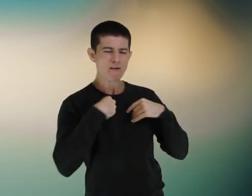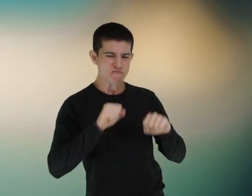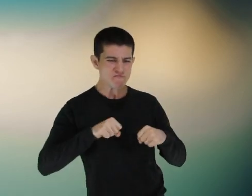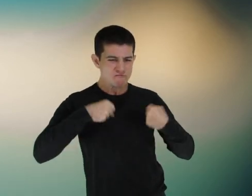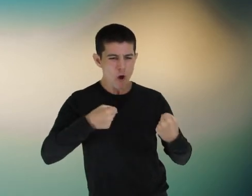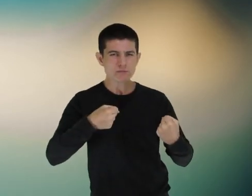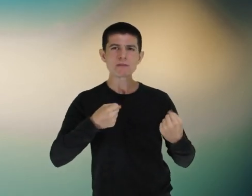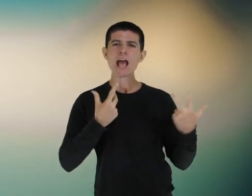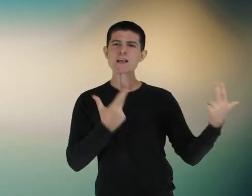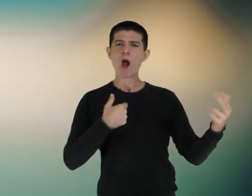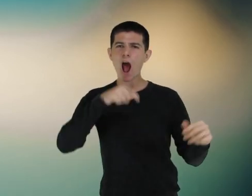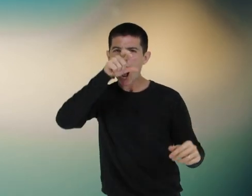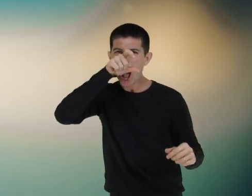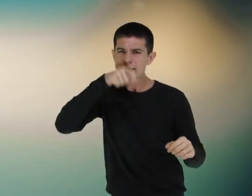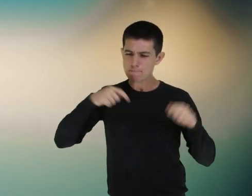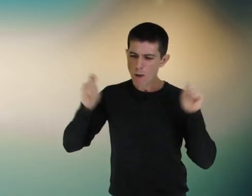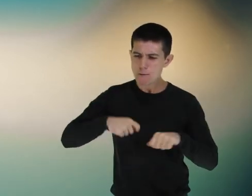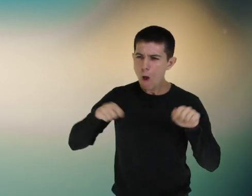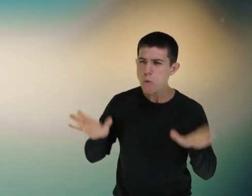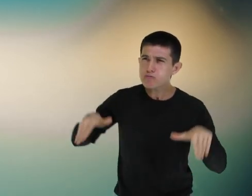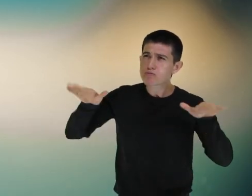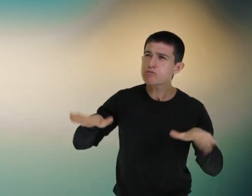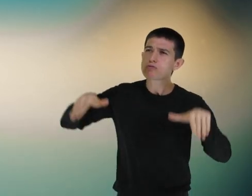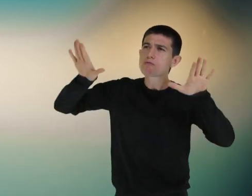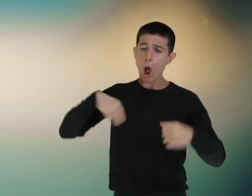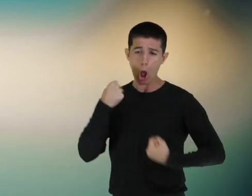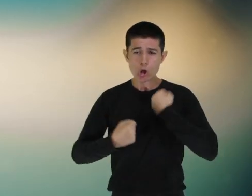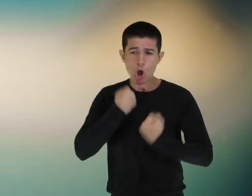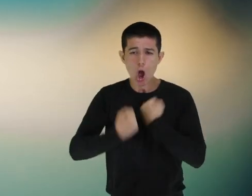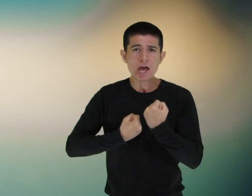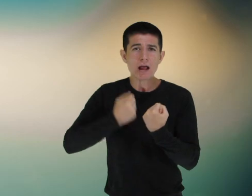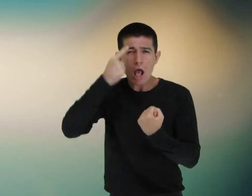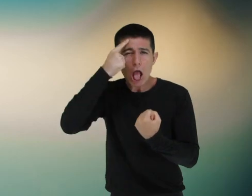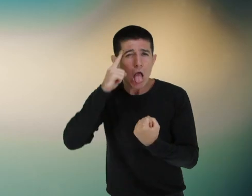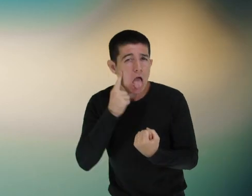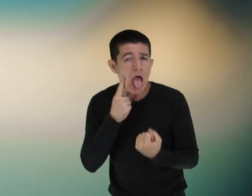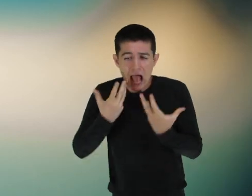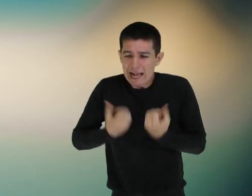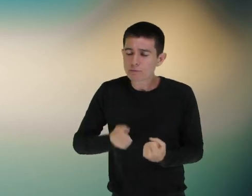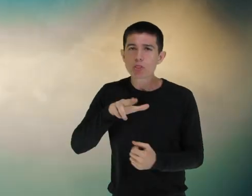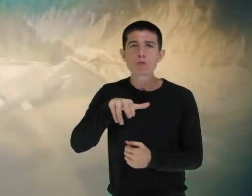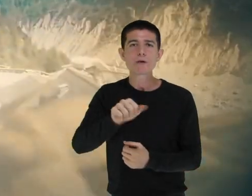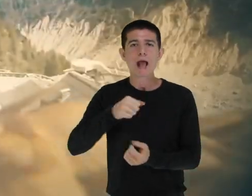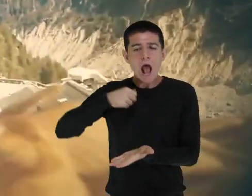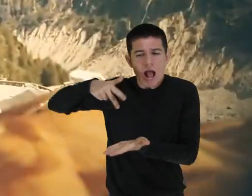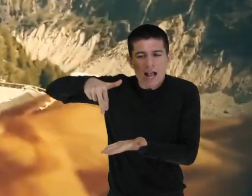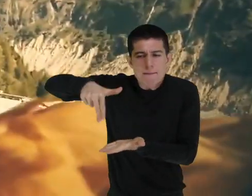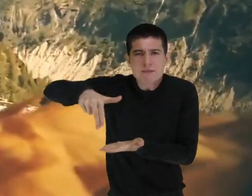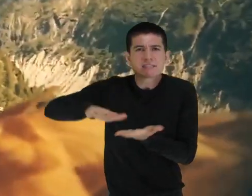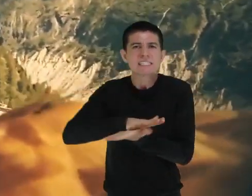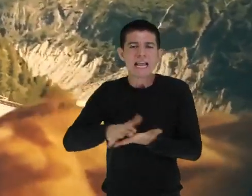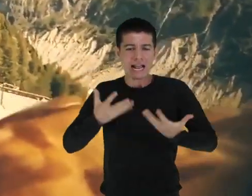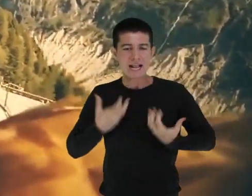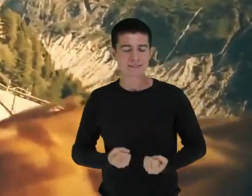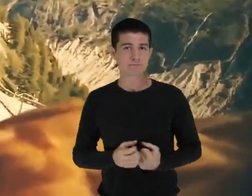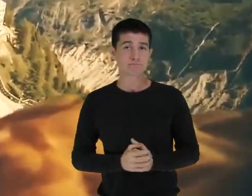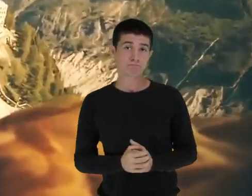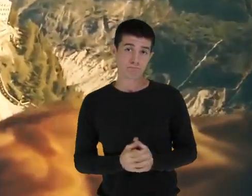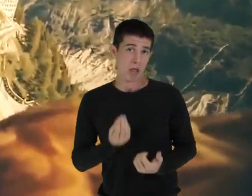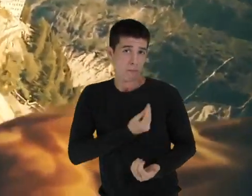águias, correm e não se cansam, caminham e não se fatigam. Nesta luta terrível, as